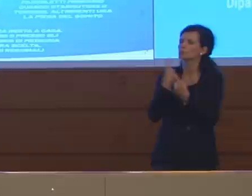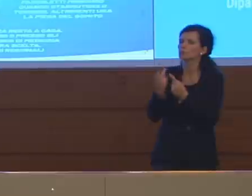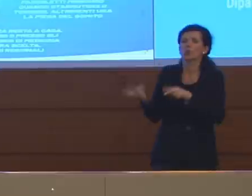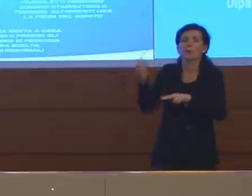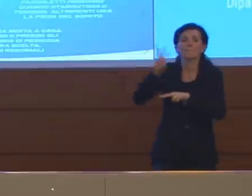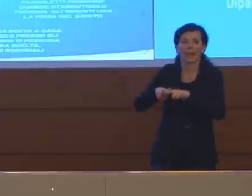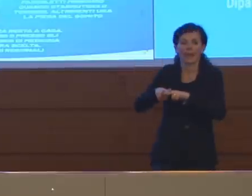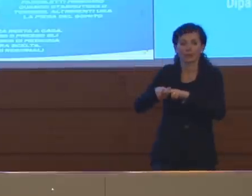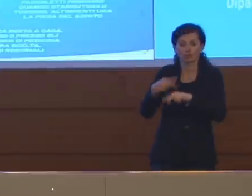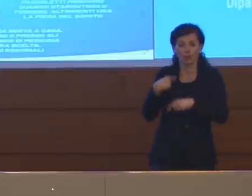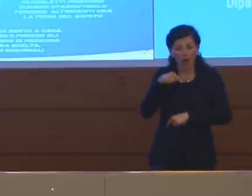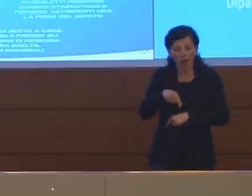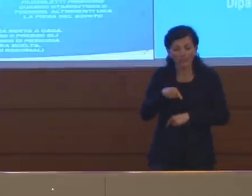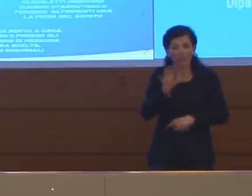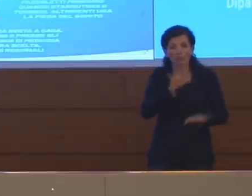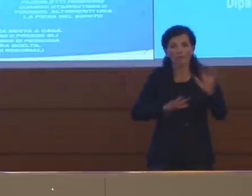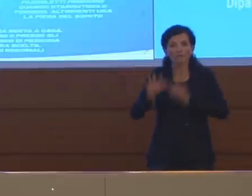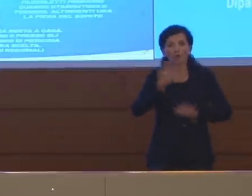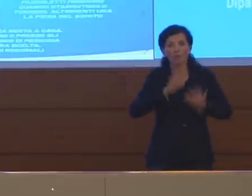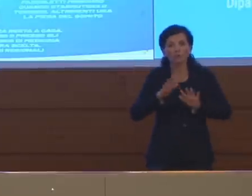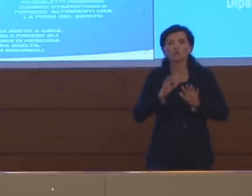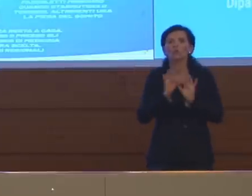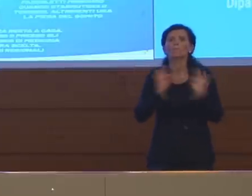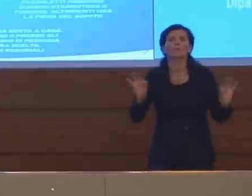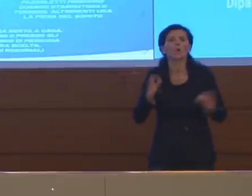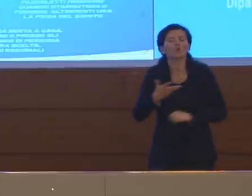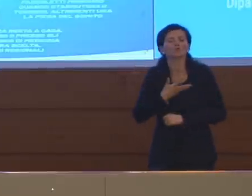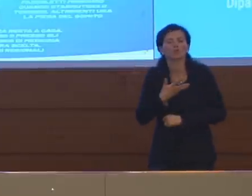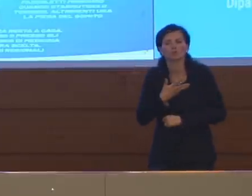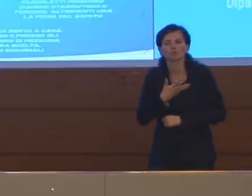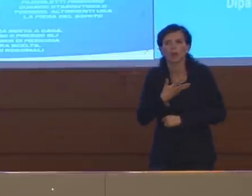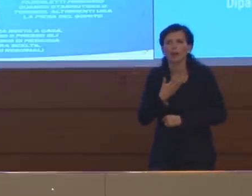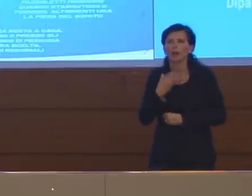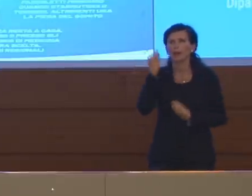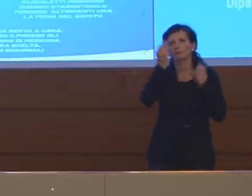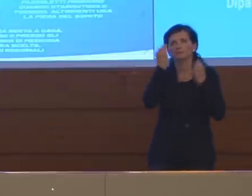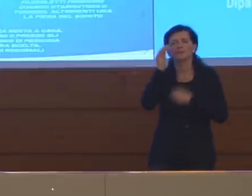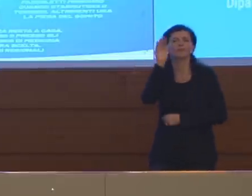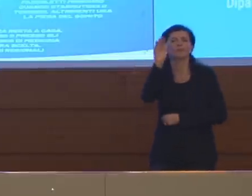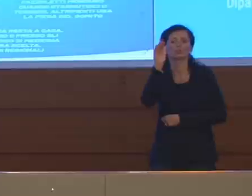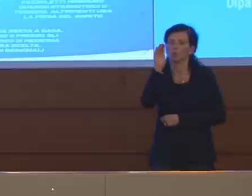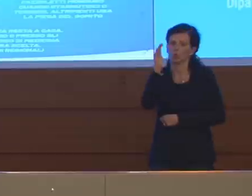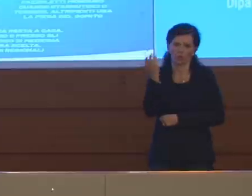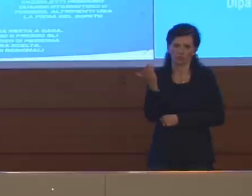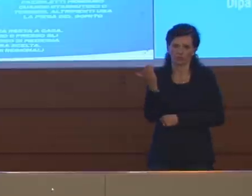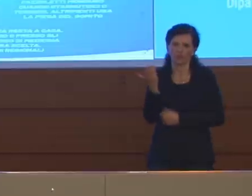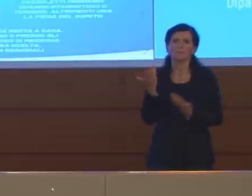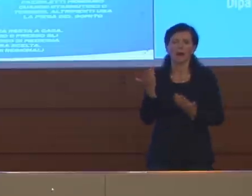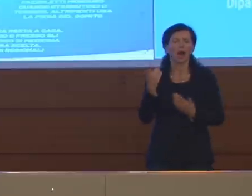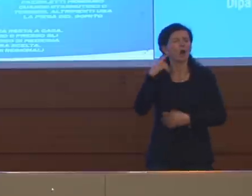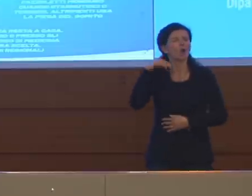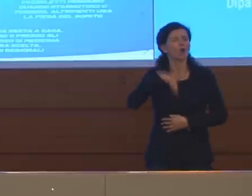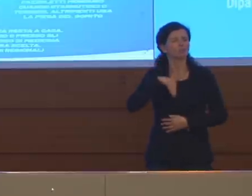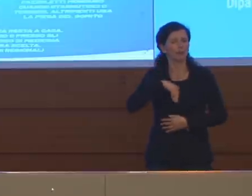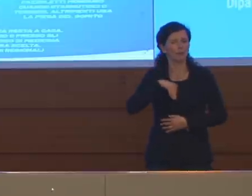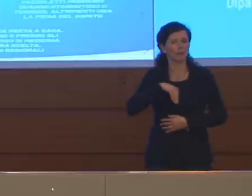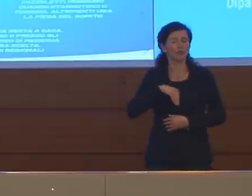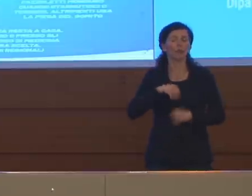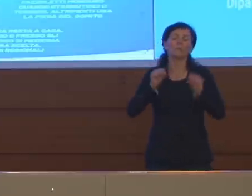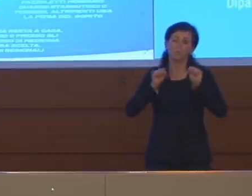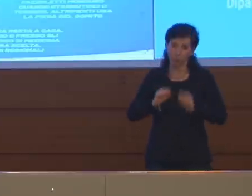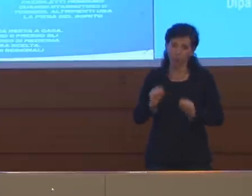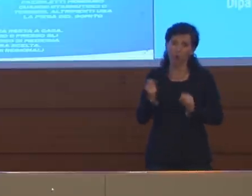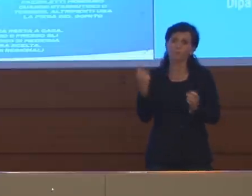elementi per pensare a uno scenario, però è giusto anche essere consapevoli che è uno scenario possibile, anche se